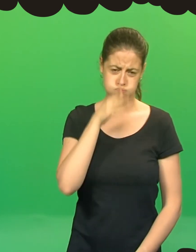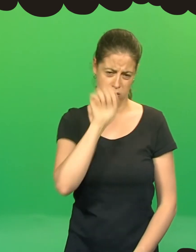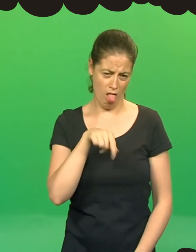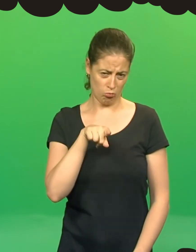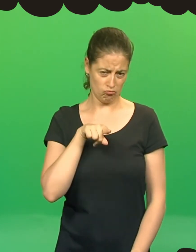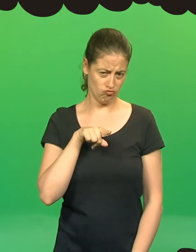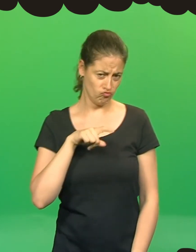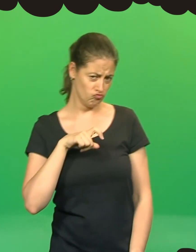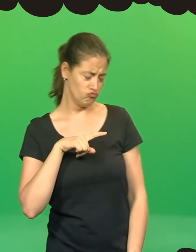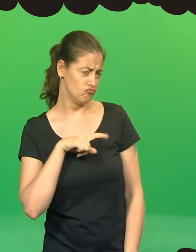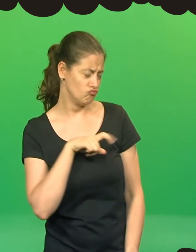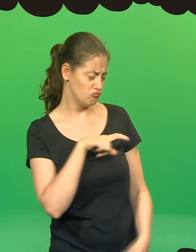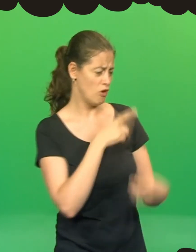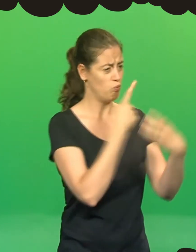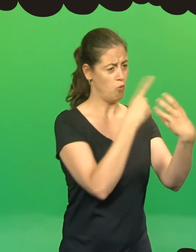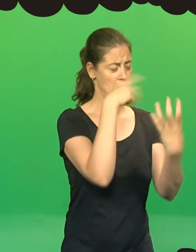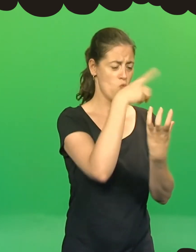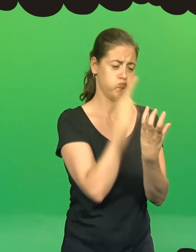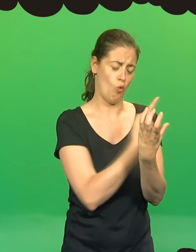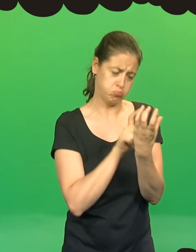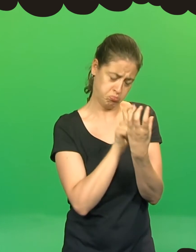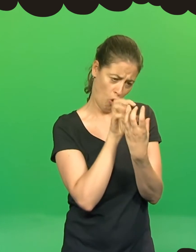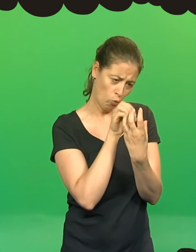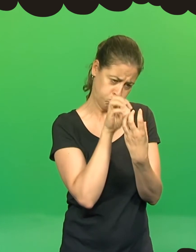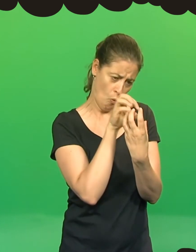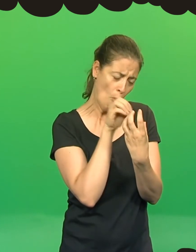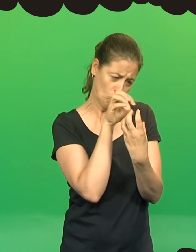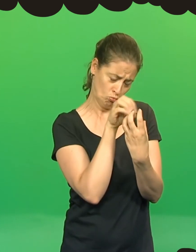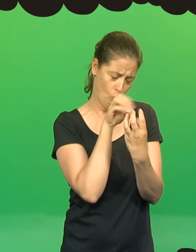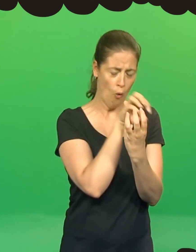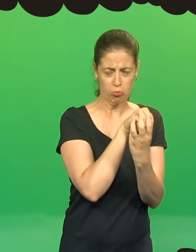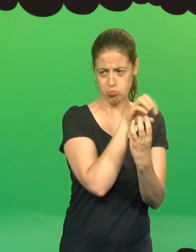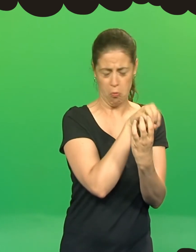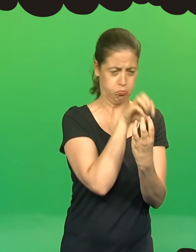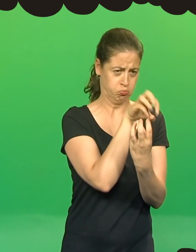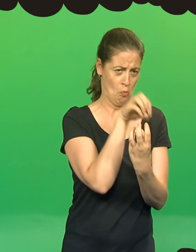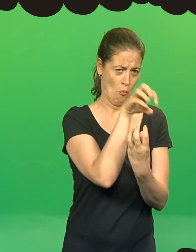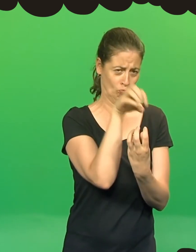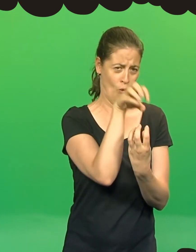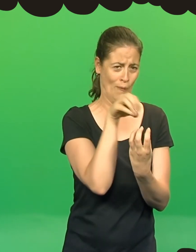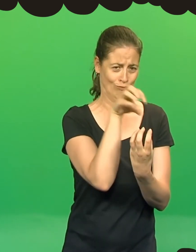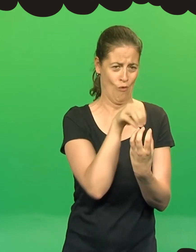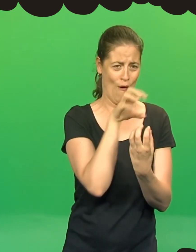A Leo, triste, foi comer uma das peras sozinha.